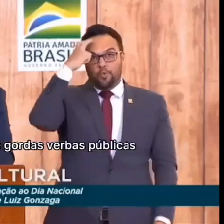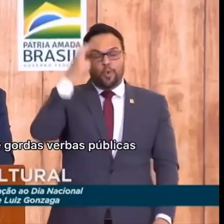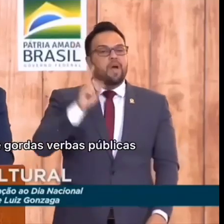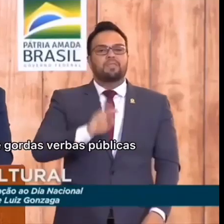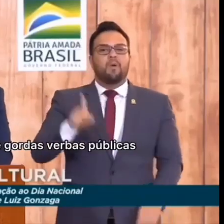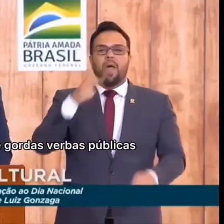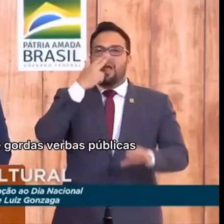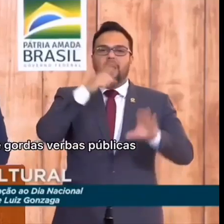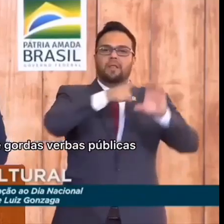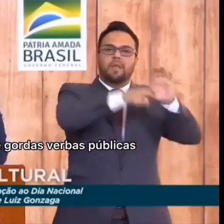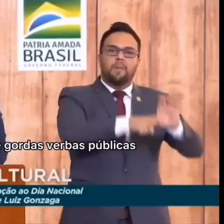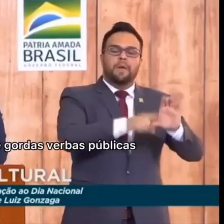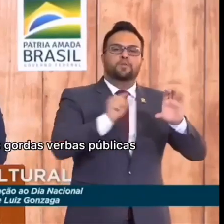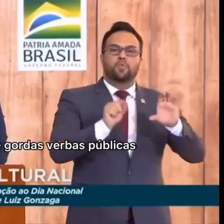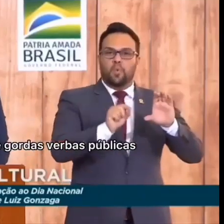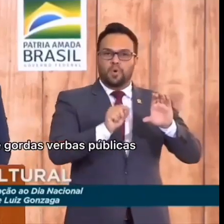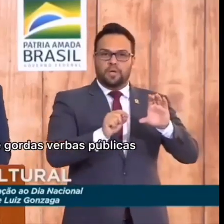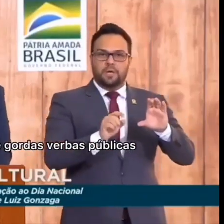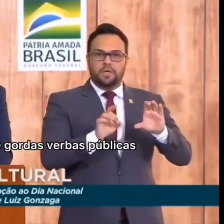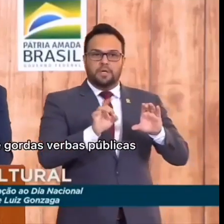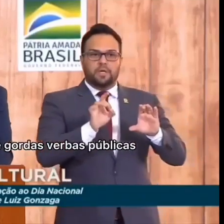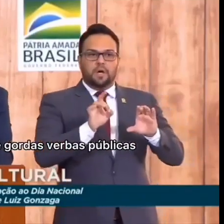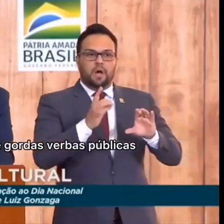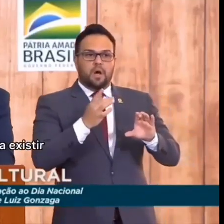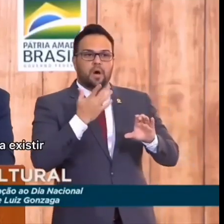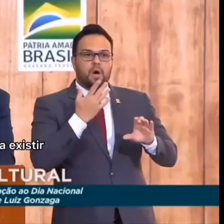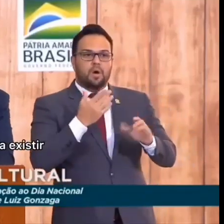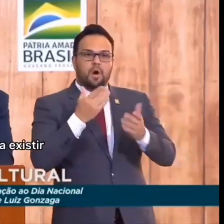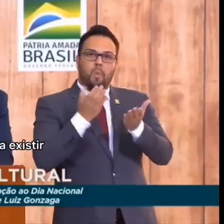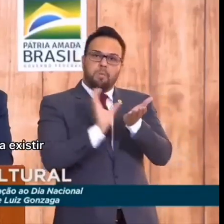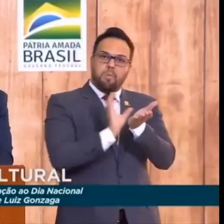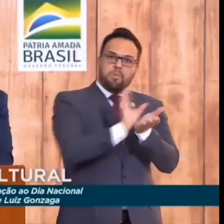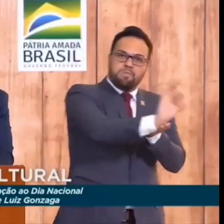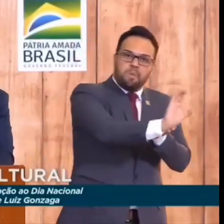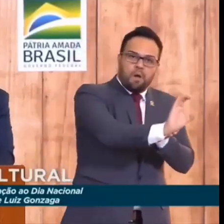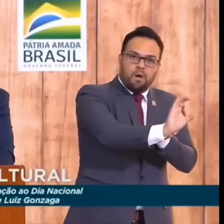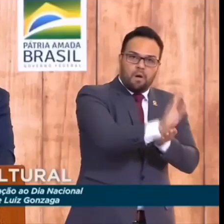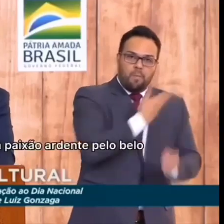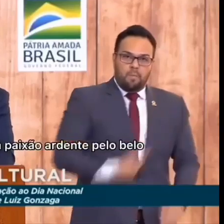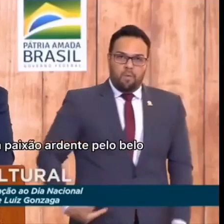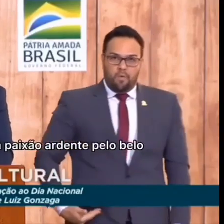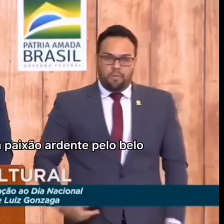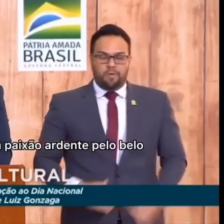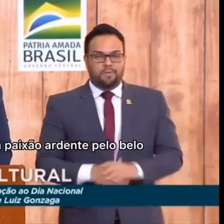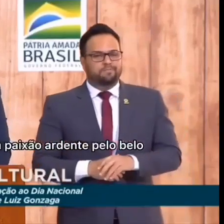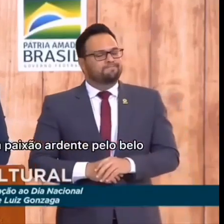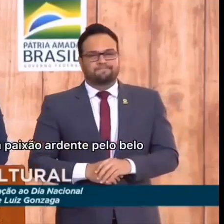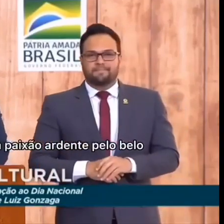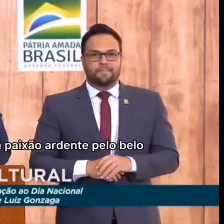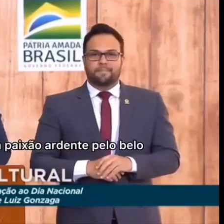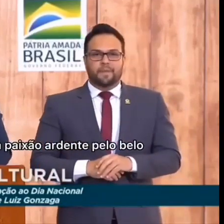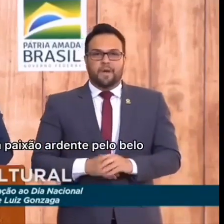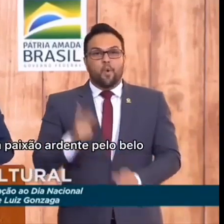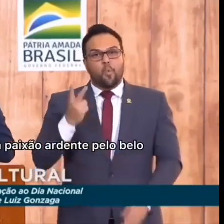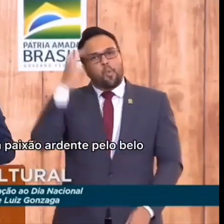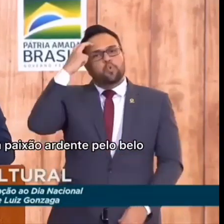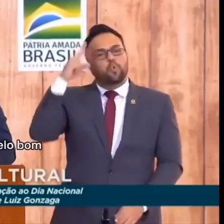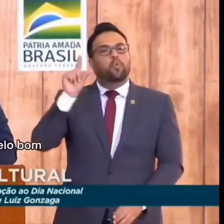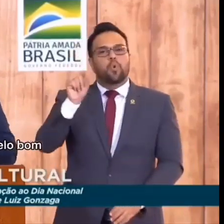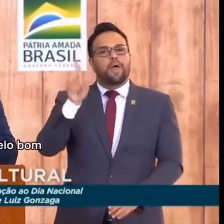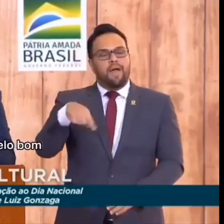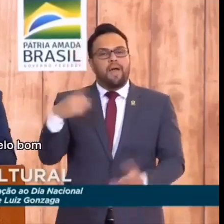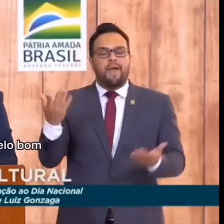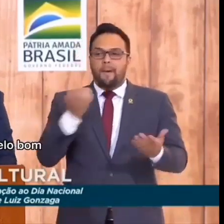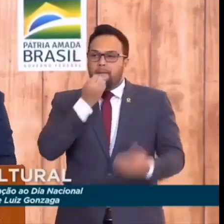depende definitivamente de gordas verbas públicas para existir, ela depende de uma paixão ardente pelo